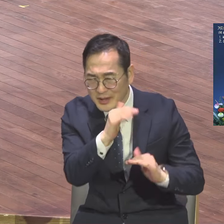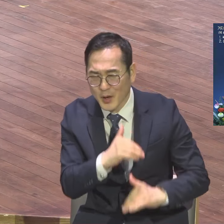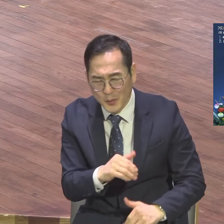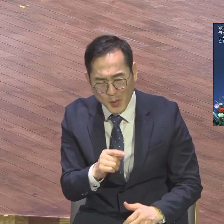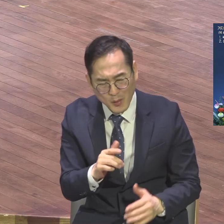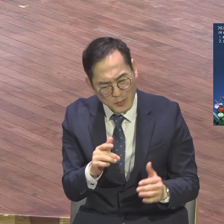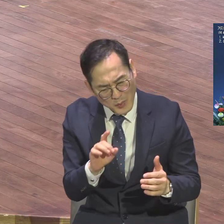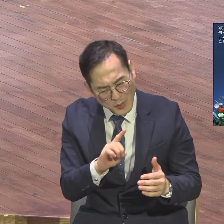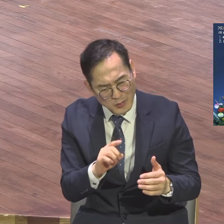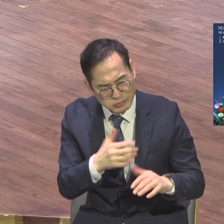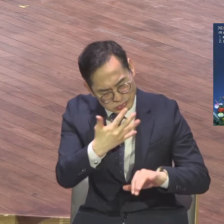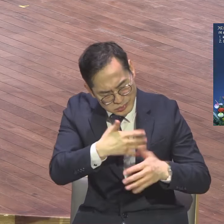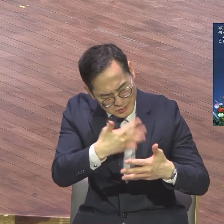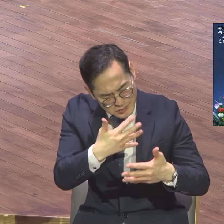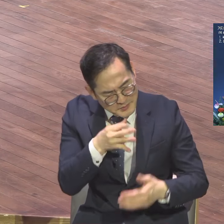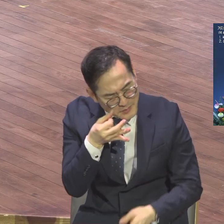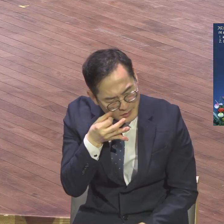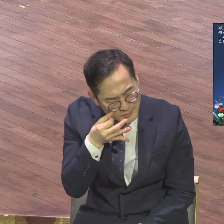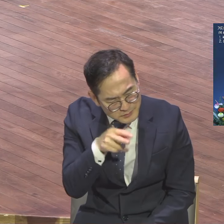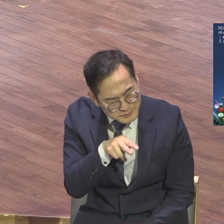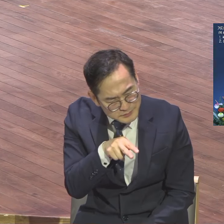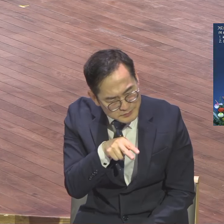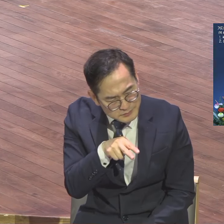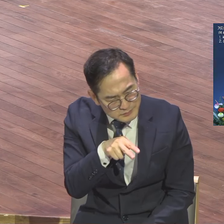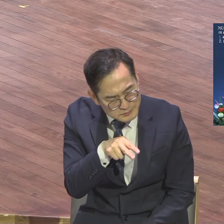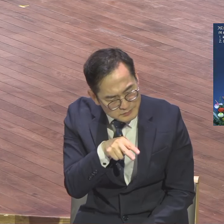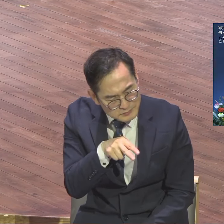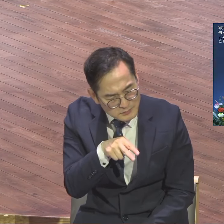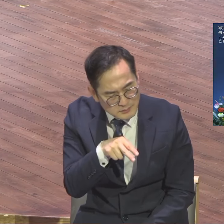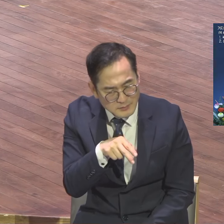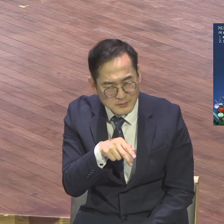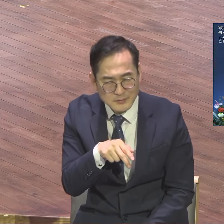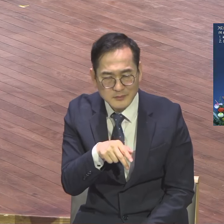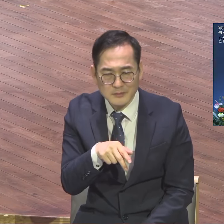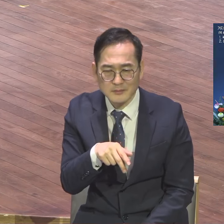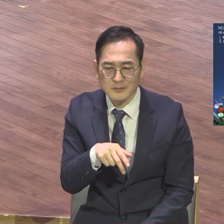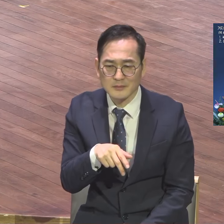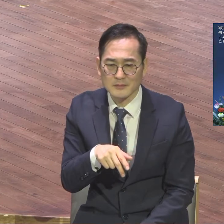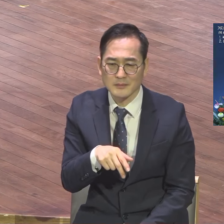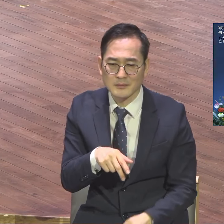막 상상초월하는 고통 중이었어요 하나님이 살아계신